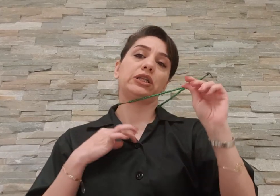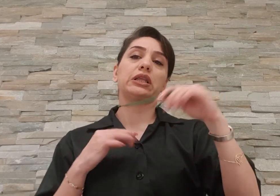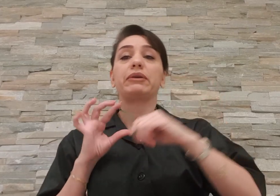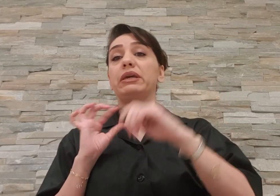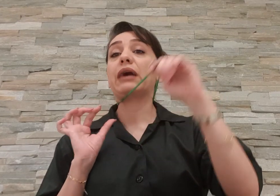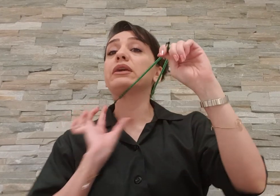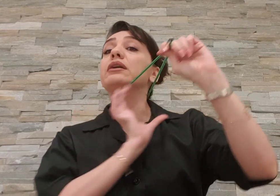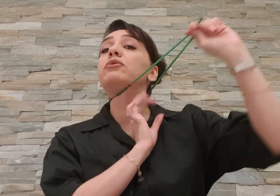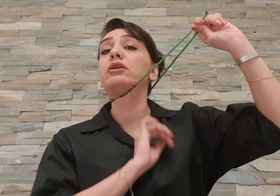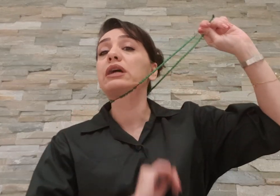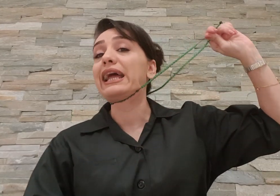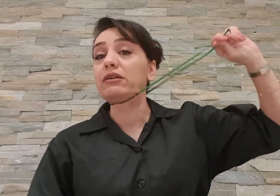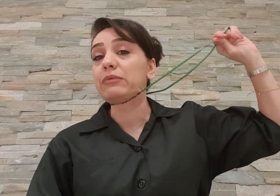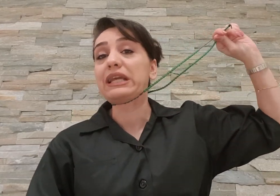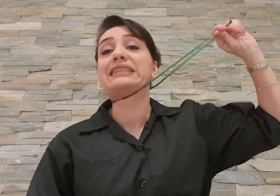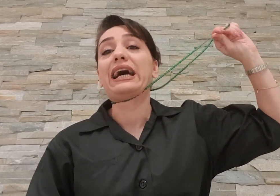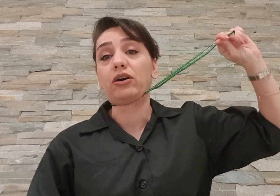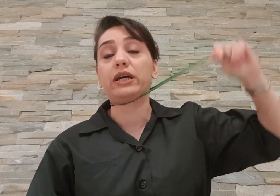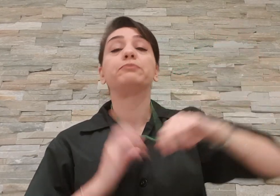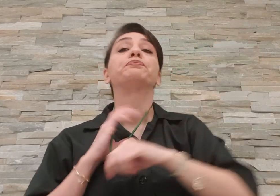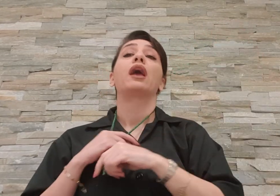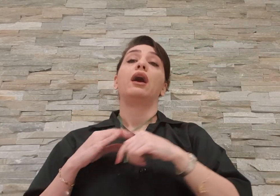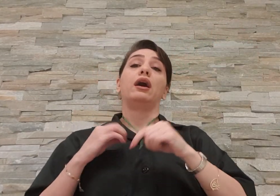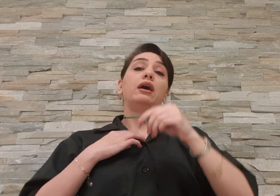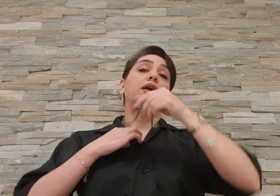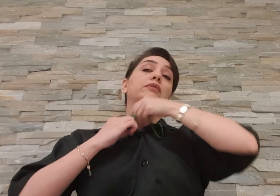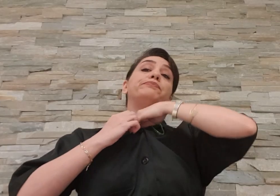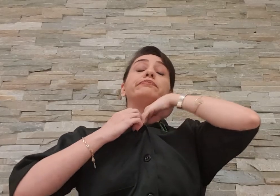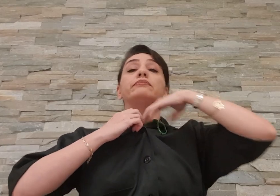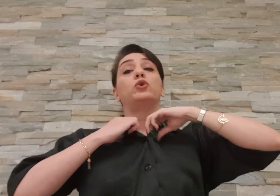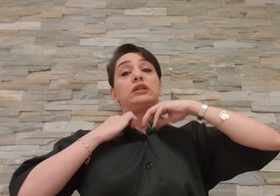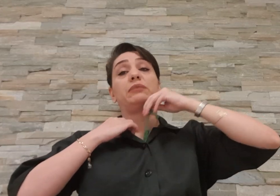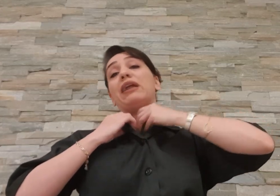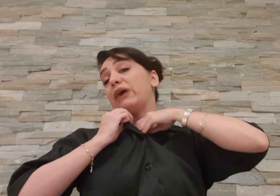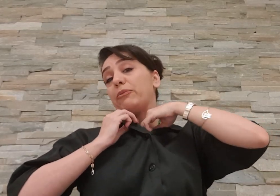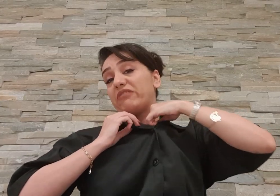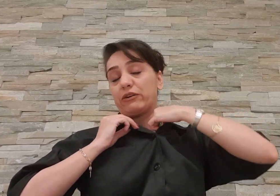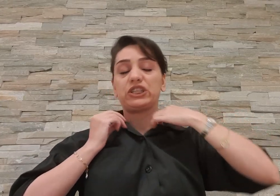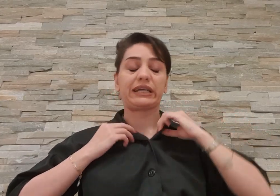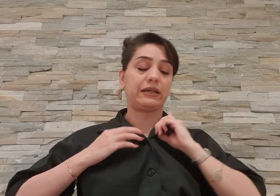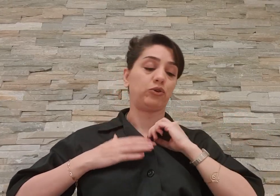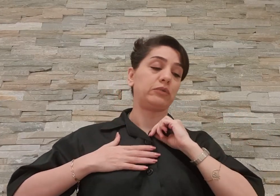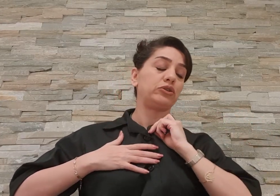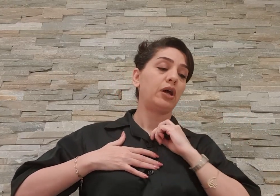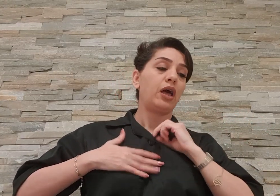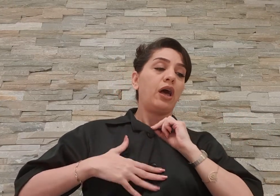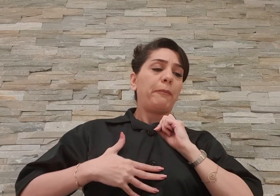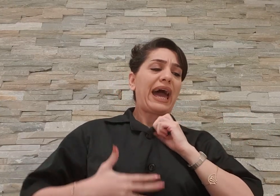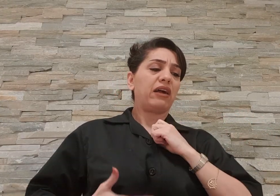انداختم که بگم که ما این قلادمون دست اللهه خلاصه برابر بابرهای شخصی خودم به هر